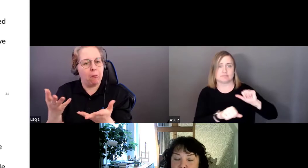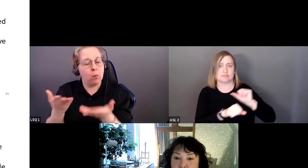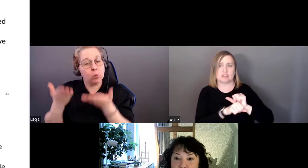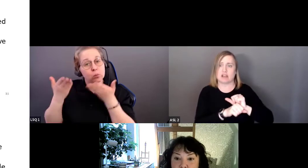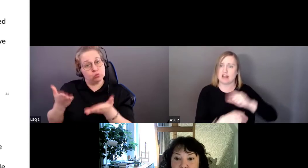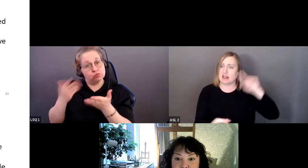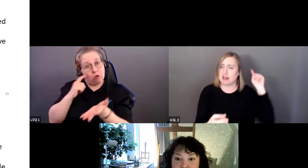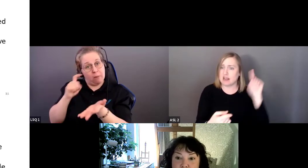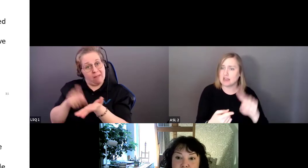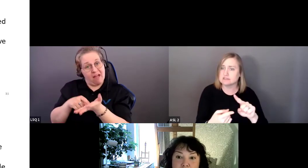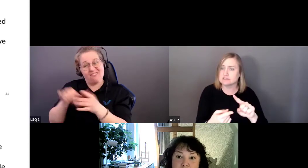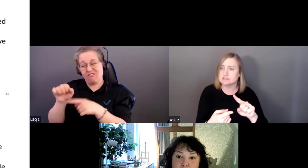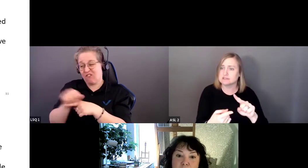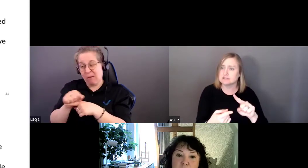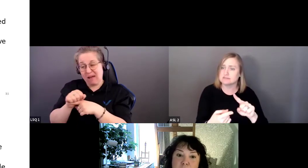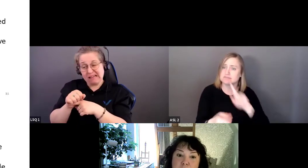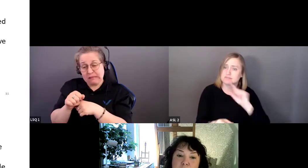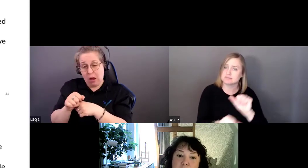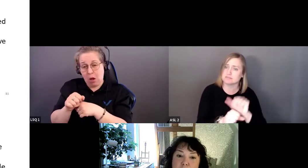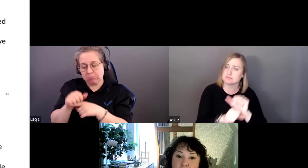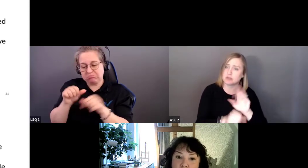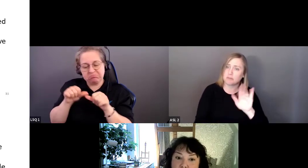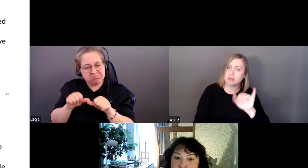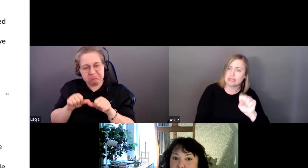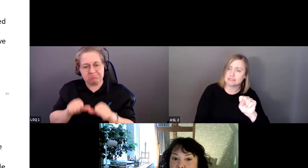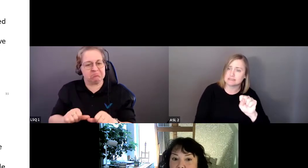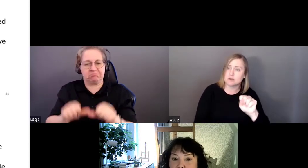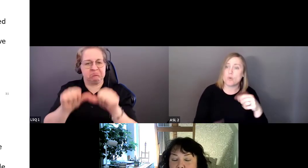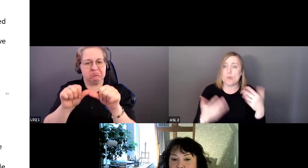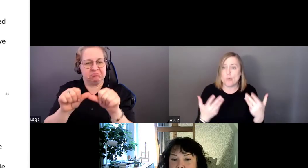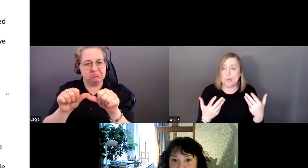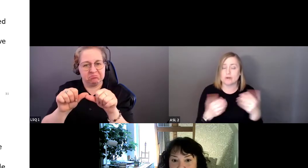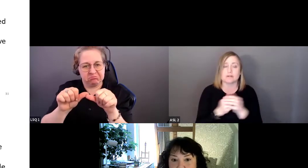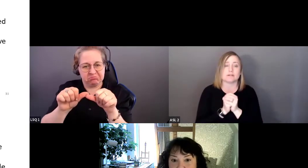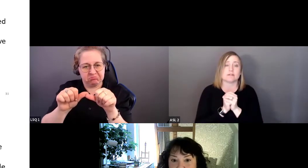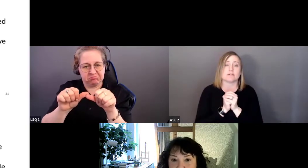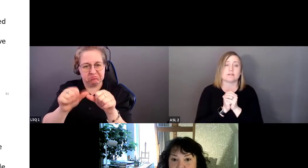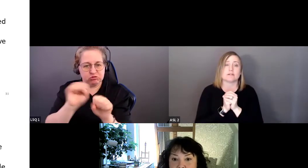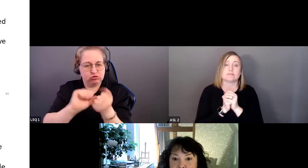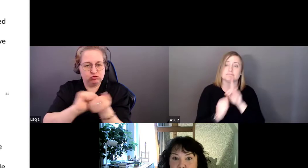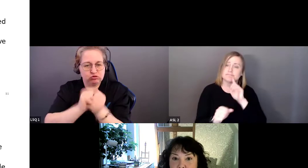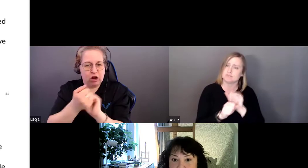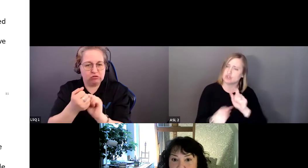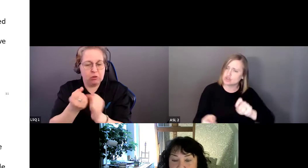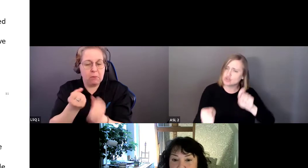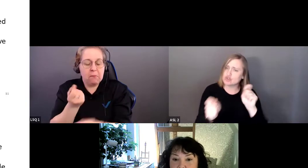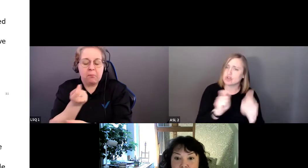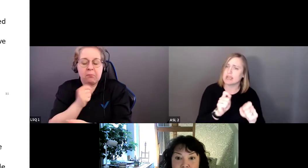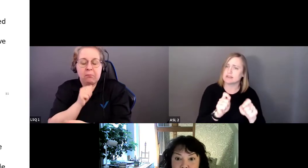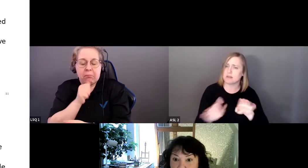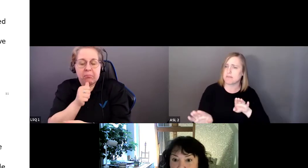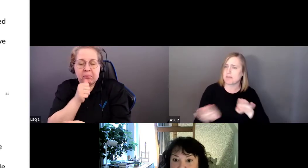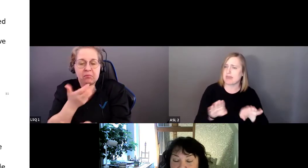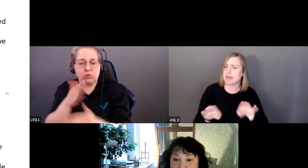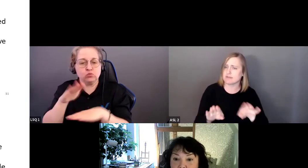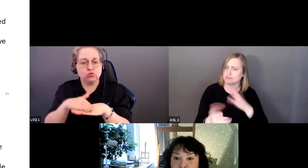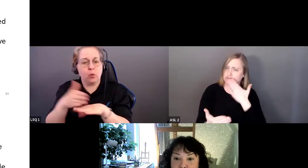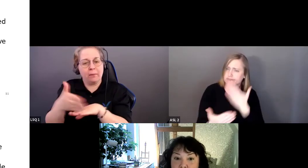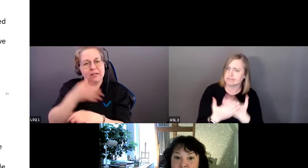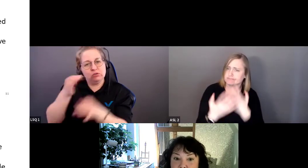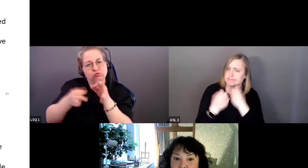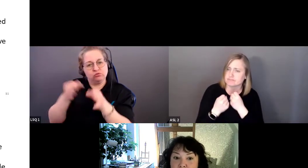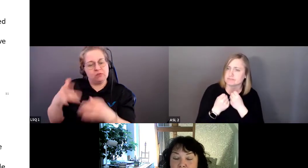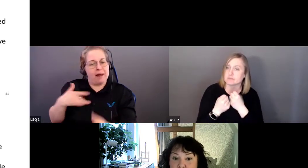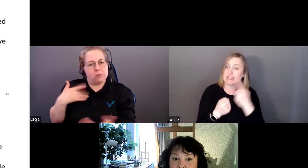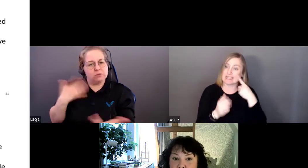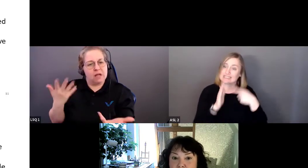ces formations n'ont pas durablement réduit les préjugés inconscients ou donné lieu à des changements de